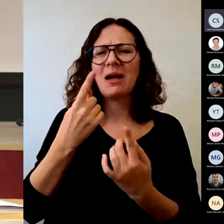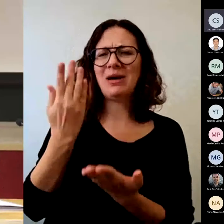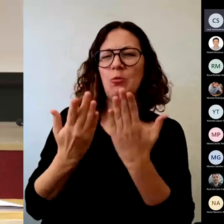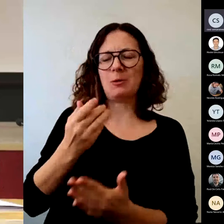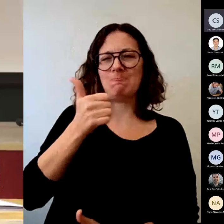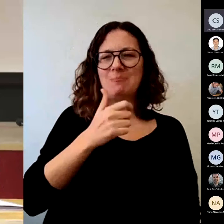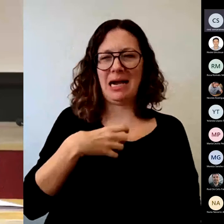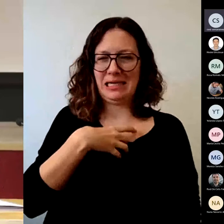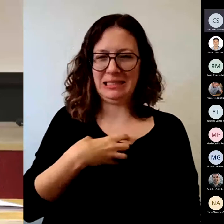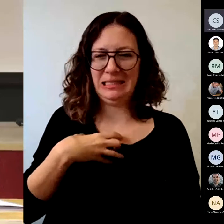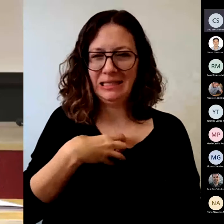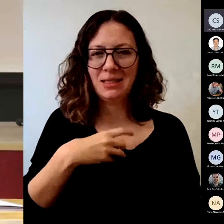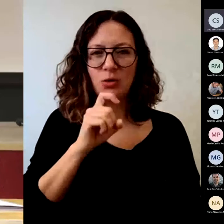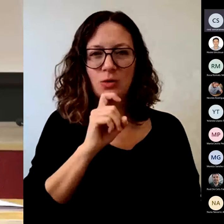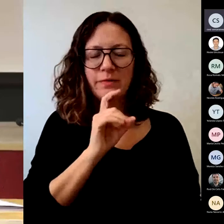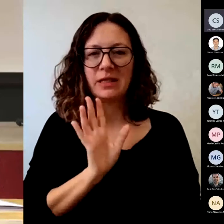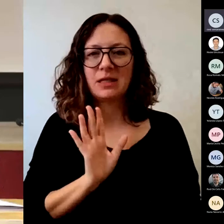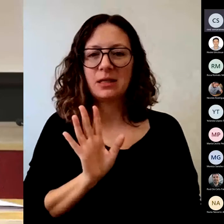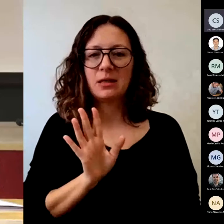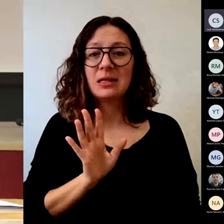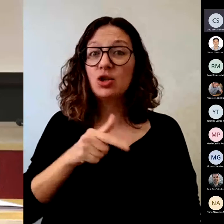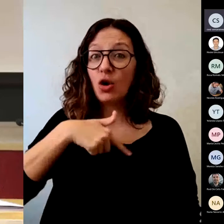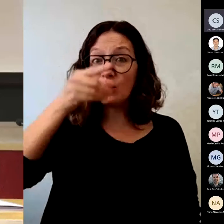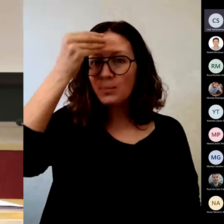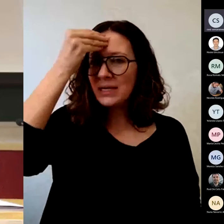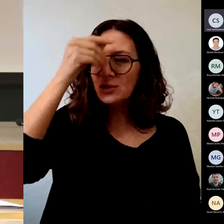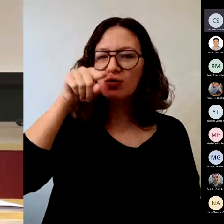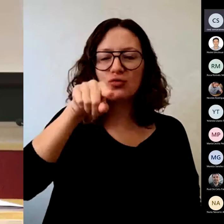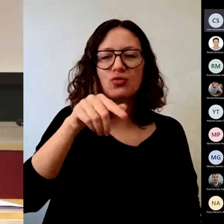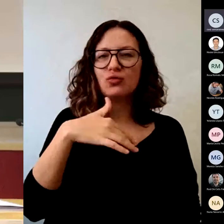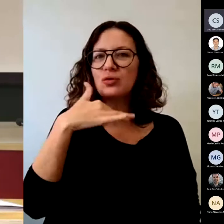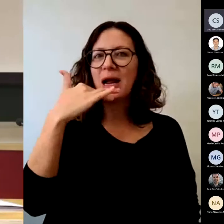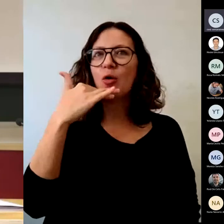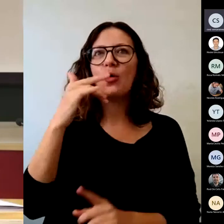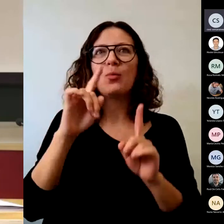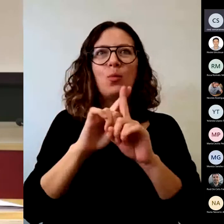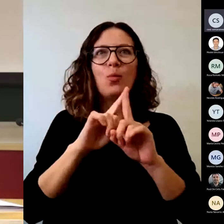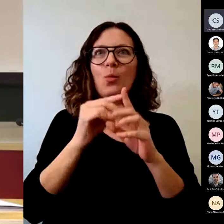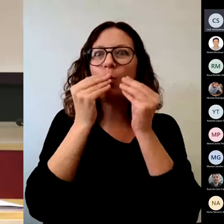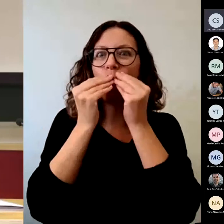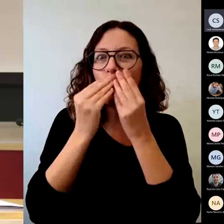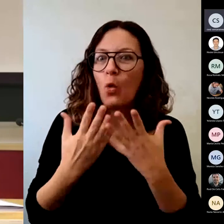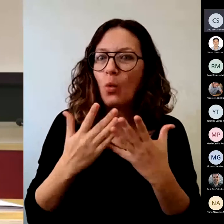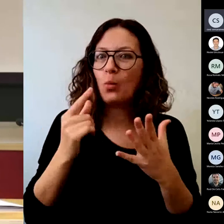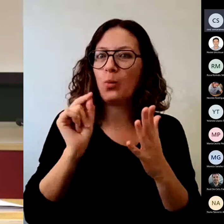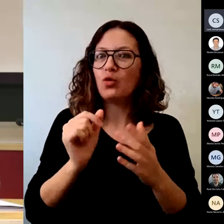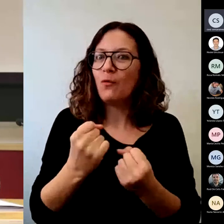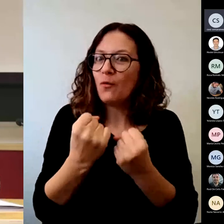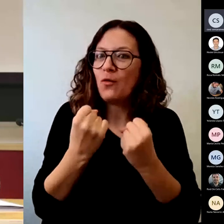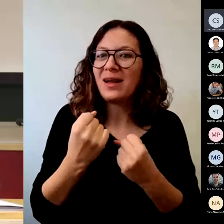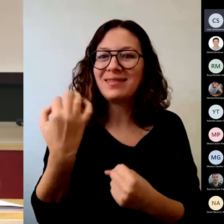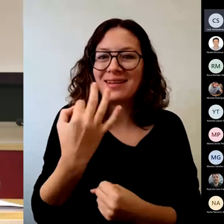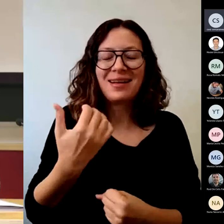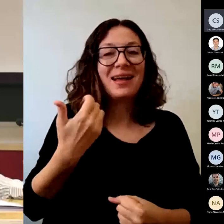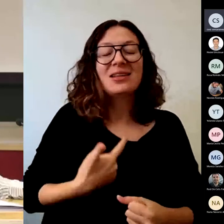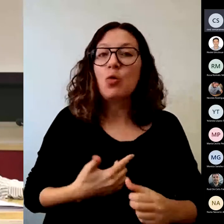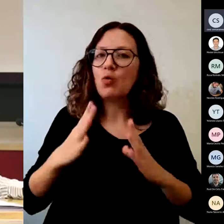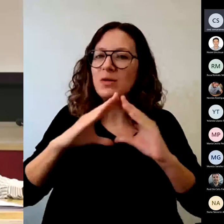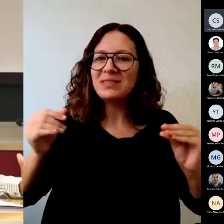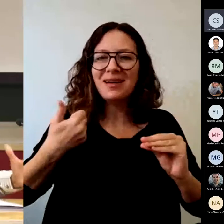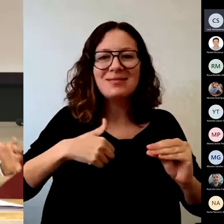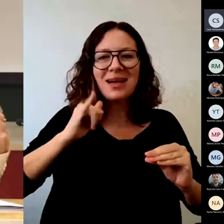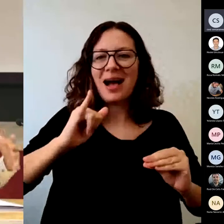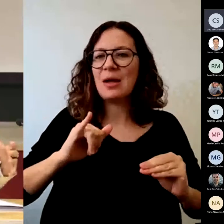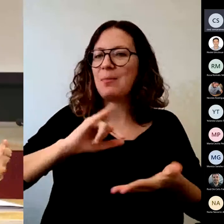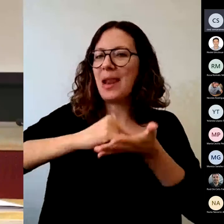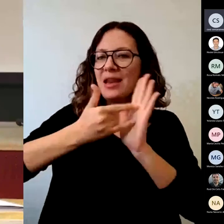esa es un poco la secuencia que creo que es un punto fuerte que ya tenemos esa cultura de la planificación en la universidad y que llevamos 20 años.